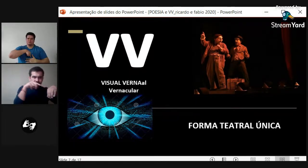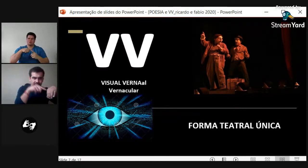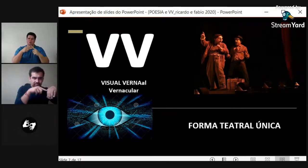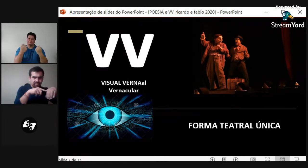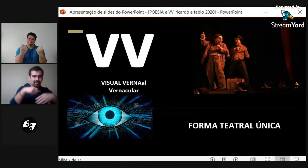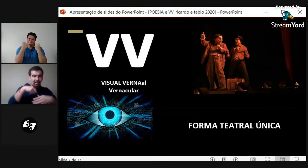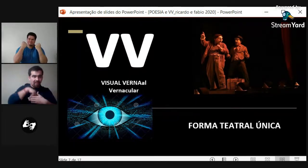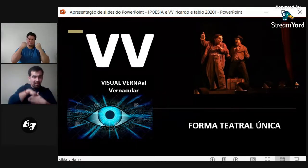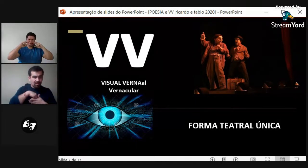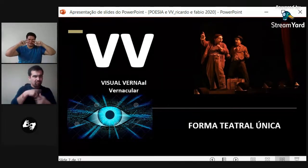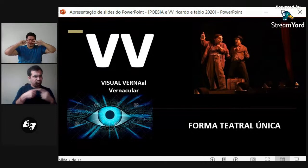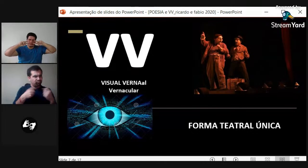Bueno.